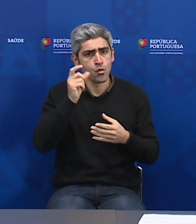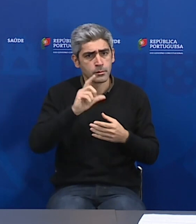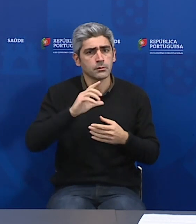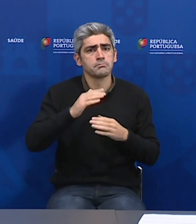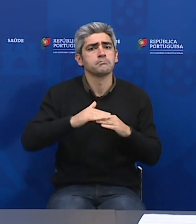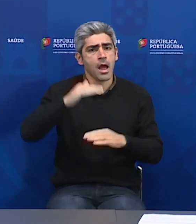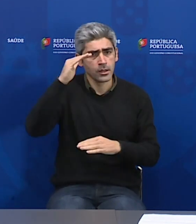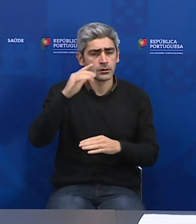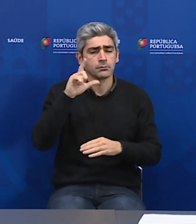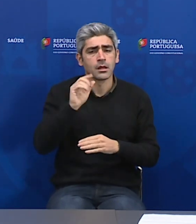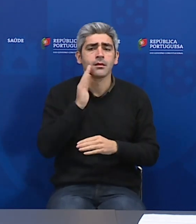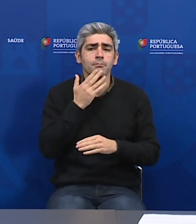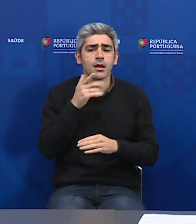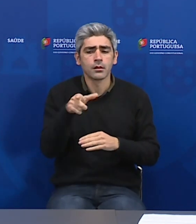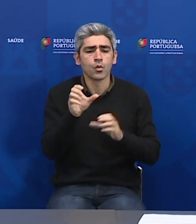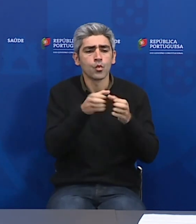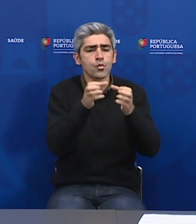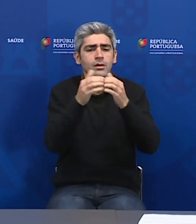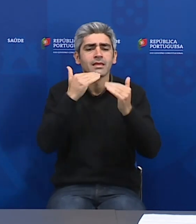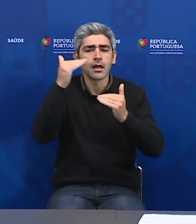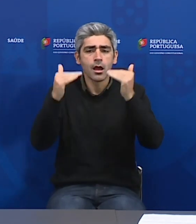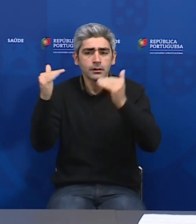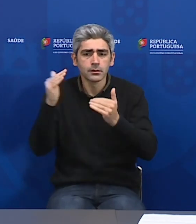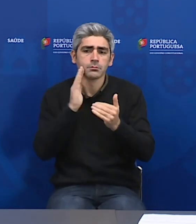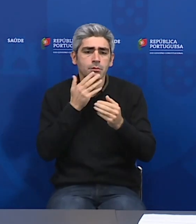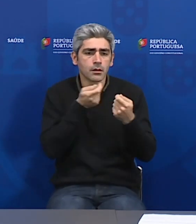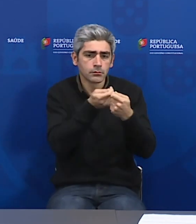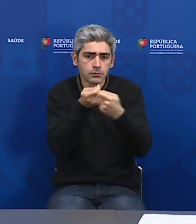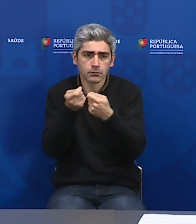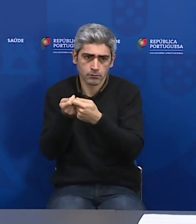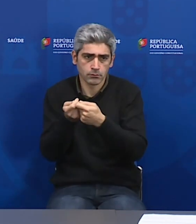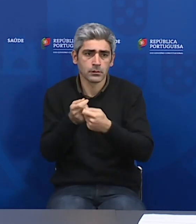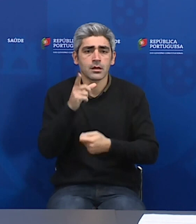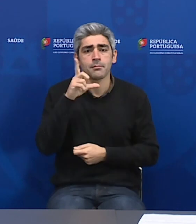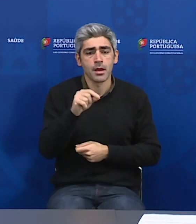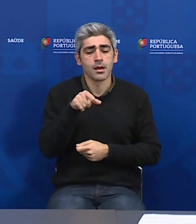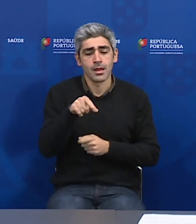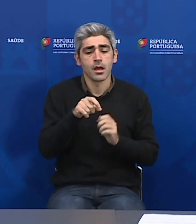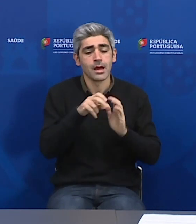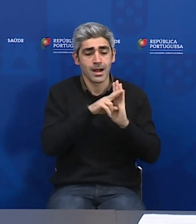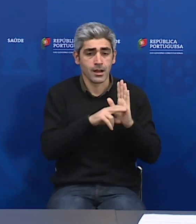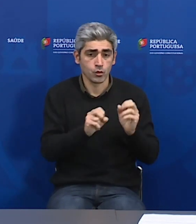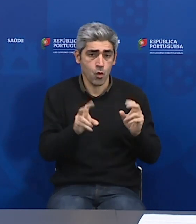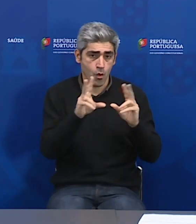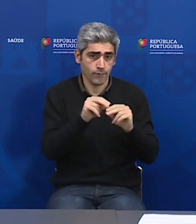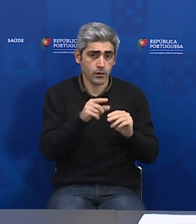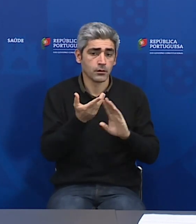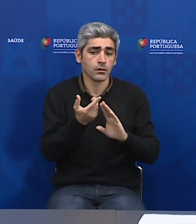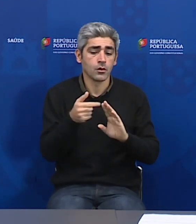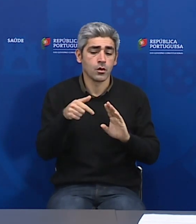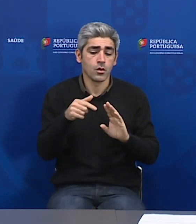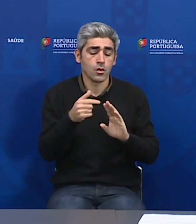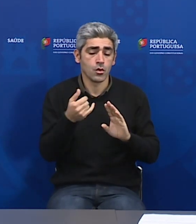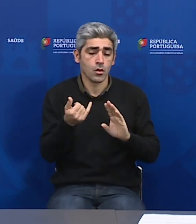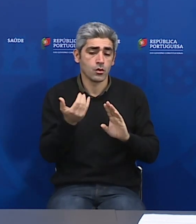e, provavelmente, de acordo com a estratificação de grupos de risco. E é isso, exatamente, que também esta norma, que é uma revogação da norma 2